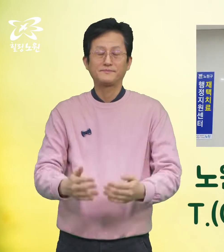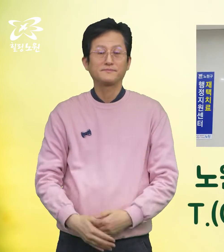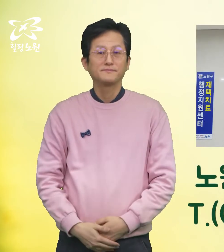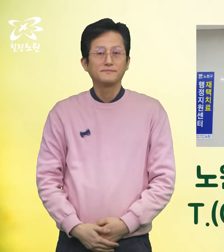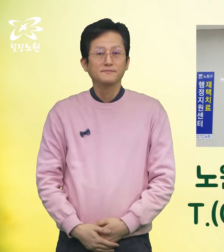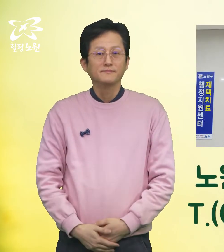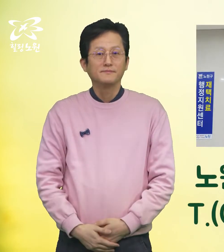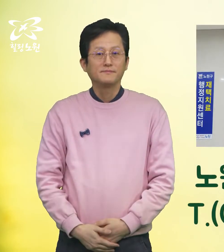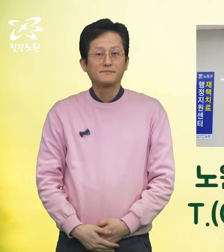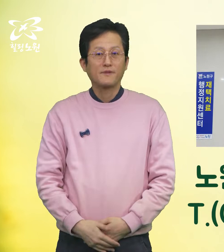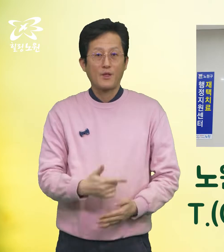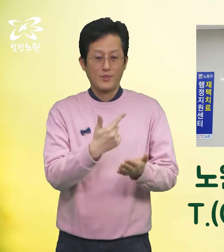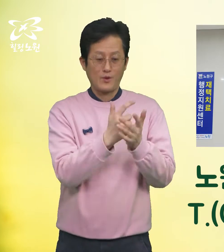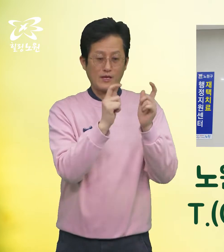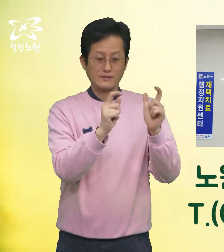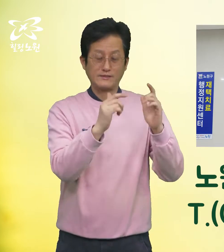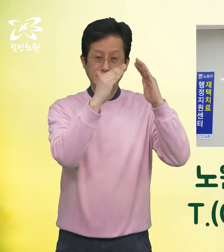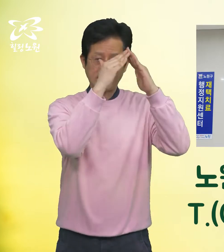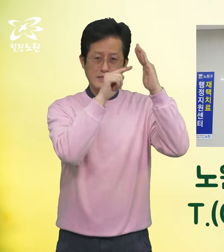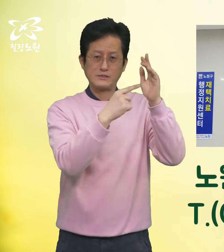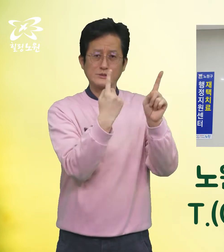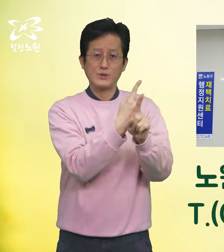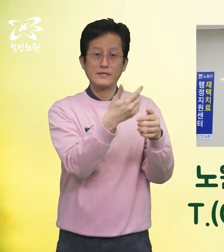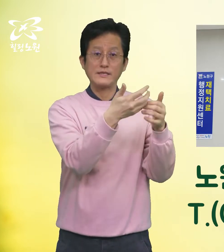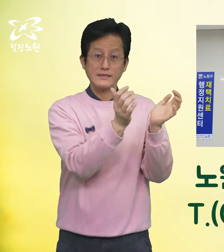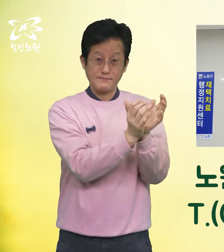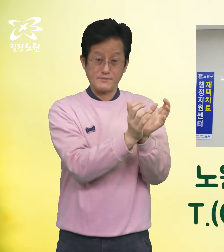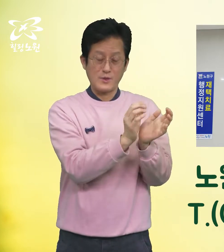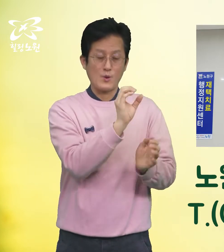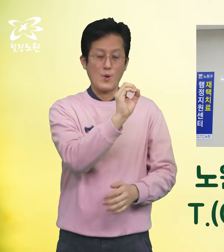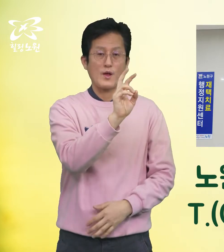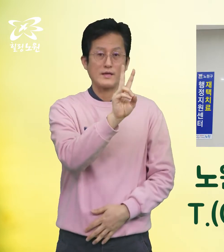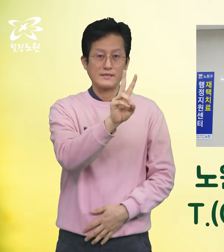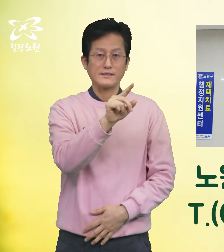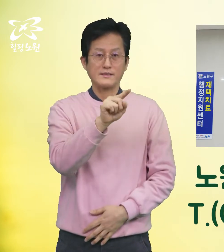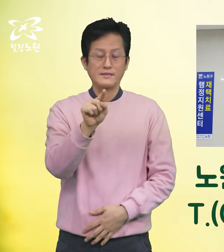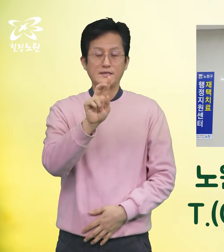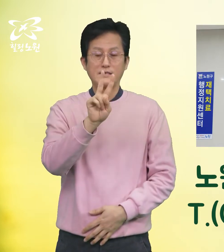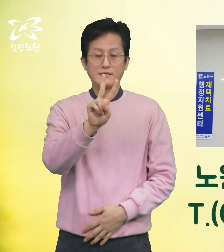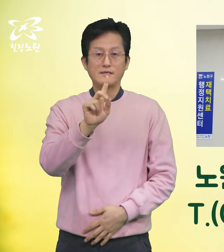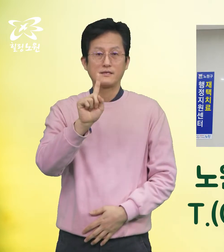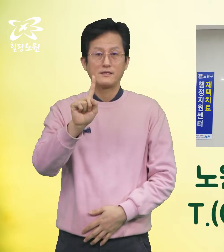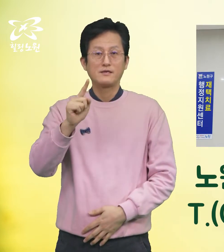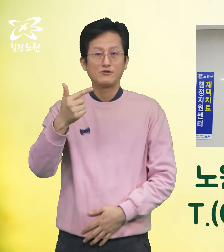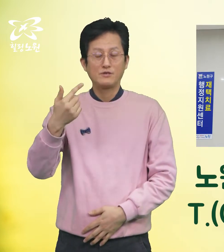노원구 재택치료팀, 02-2116-4900